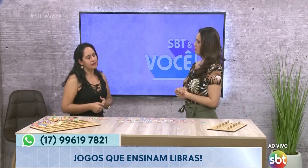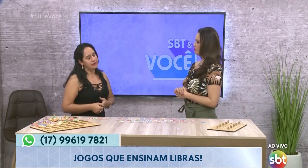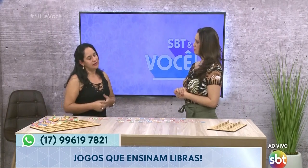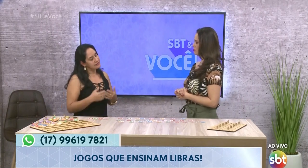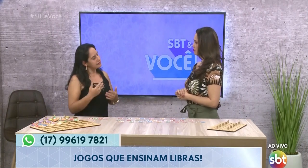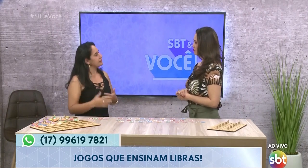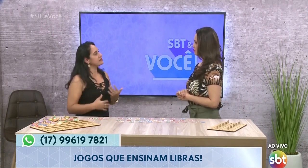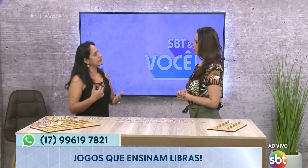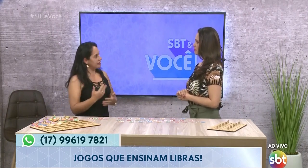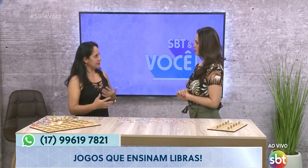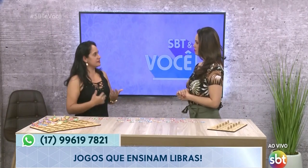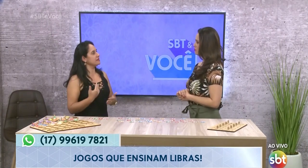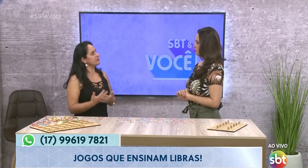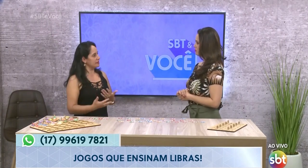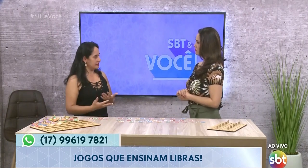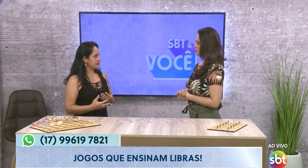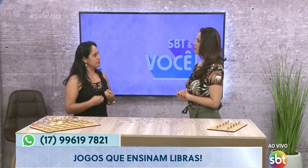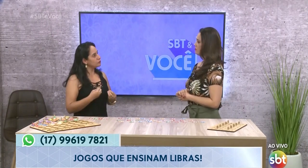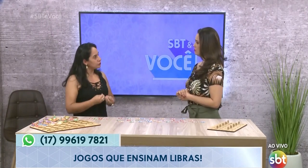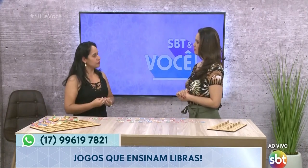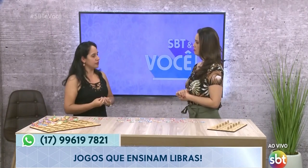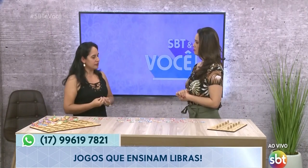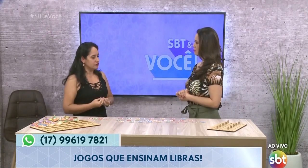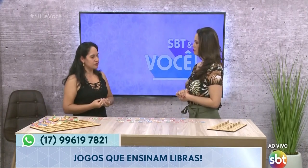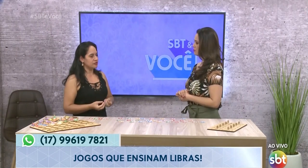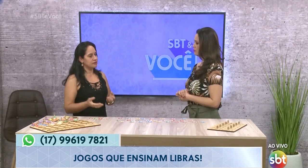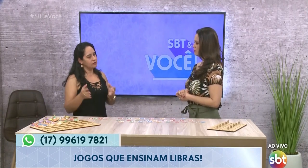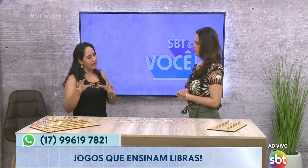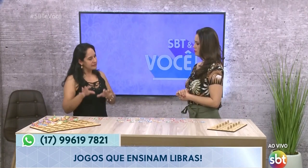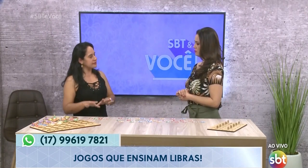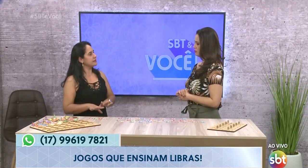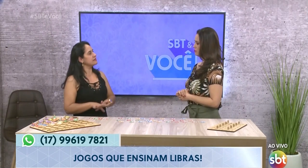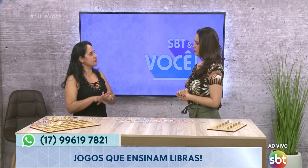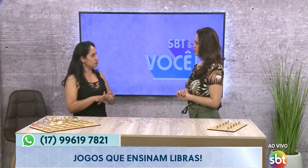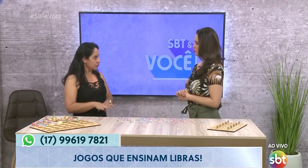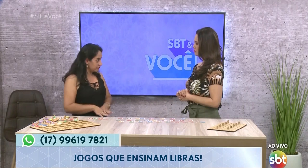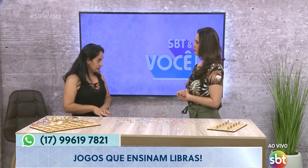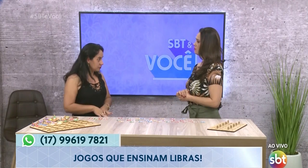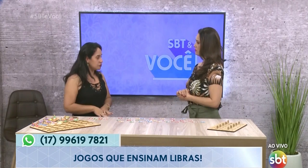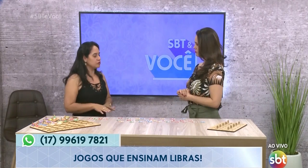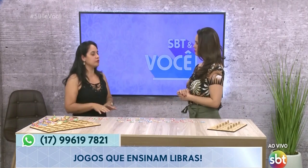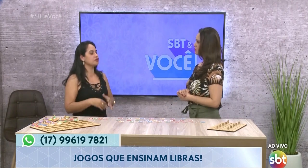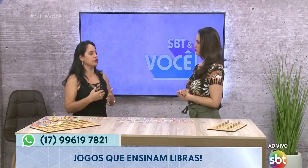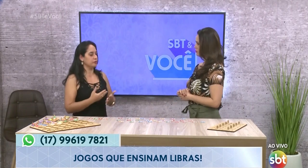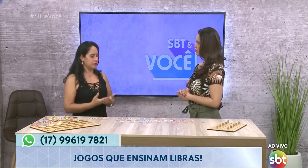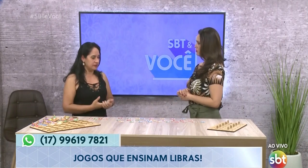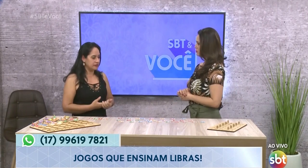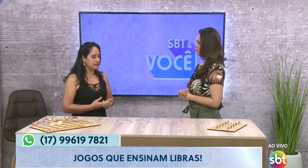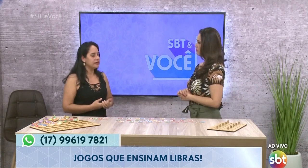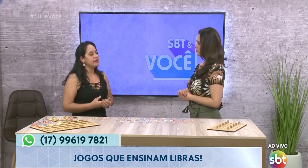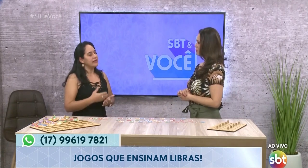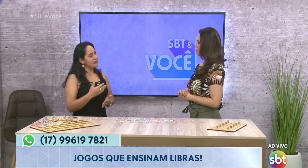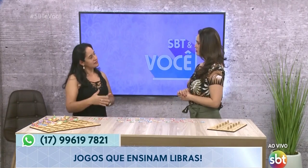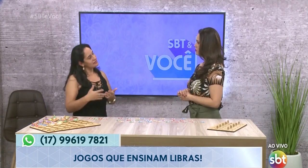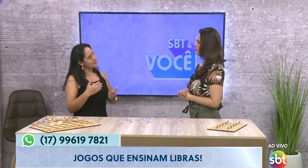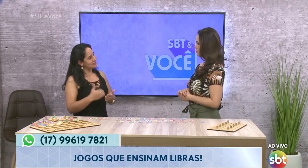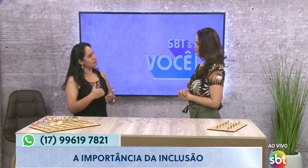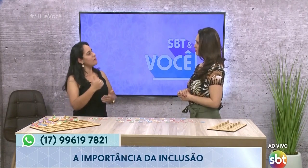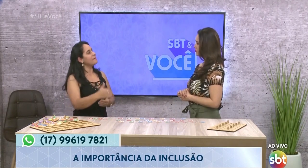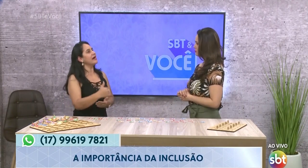as crianças têm esse interesse muito grande. Então, as crianças ouvintes do Projeto PIC, elas estão um